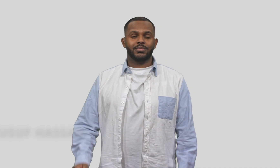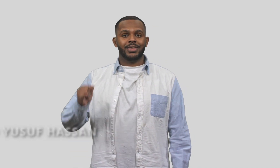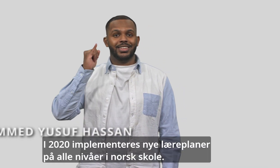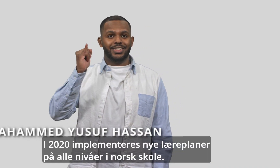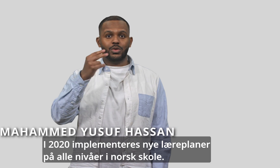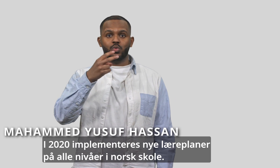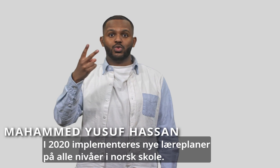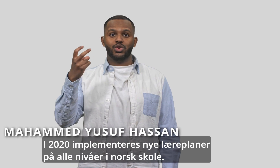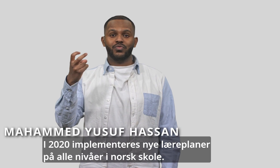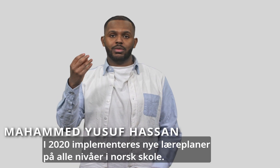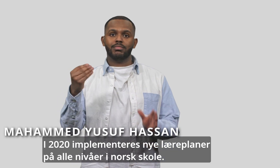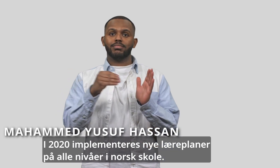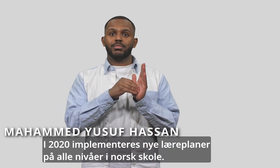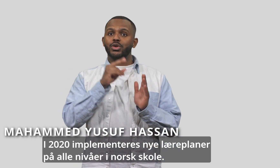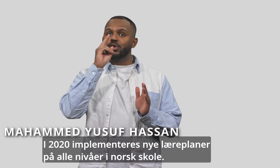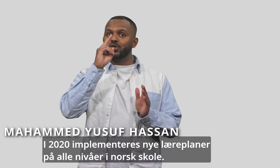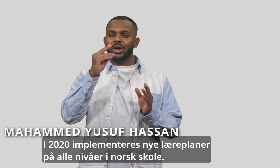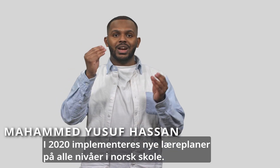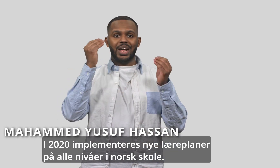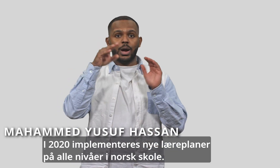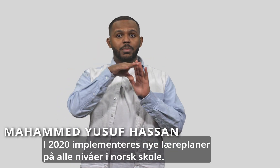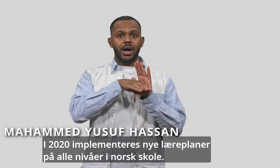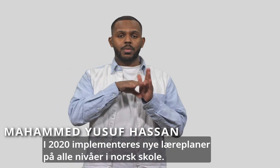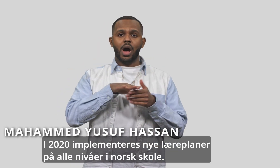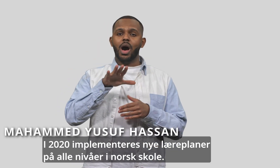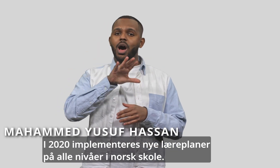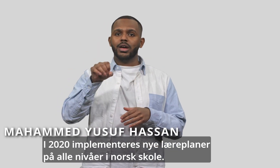I 2020 implementeres nye læreplaner på alle nivåer i norsk skole.